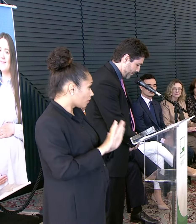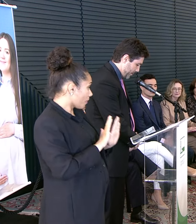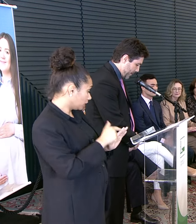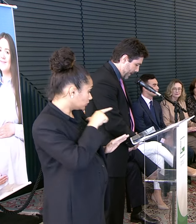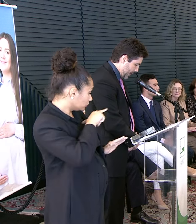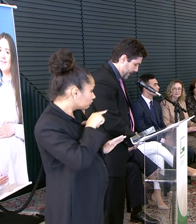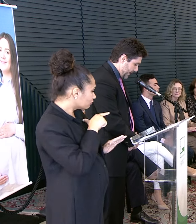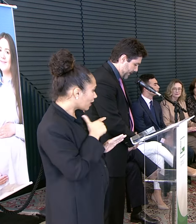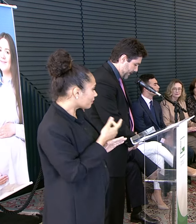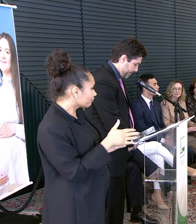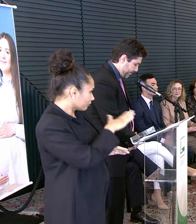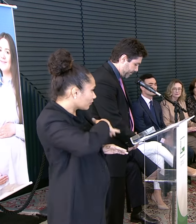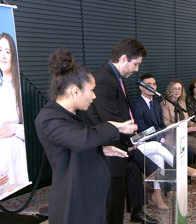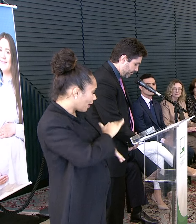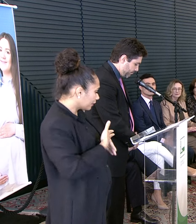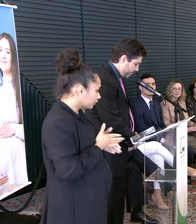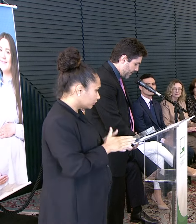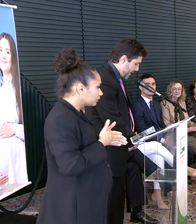serviço